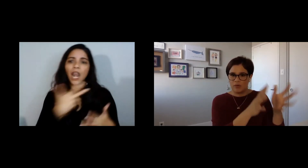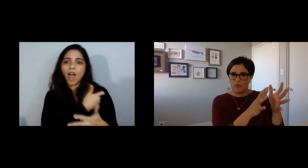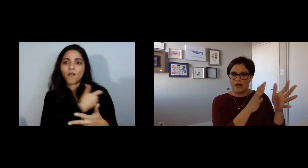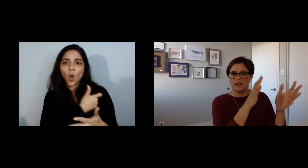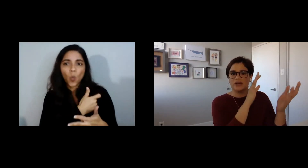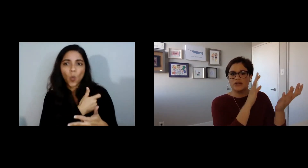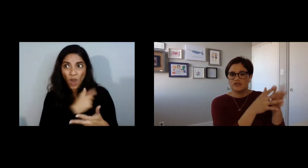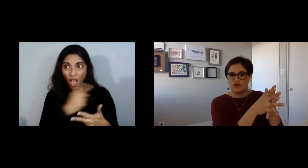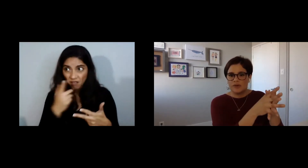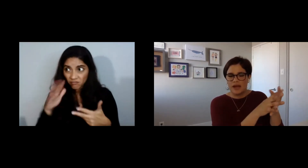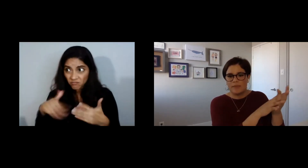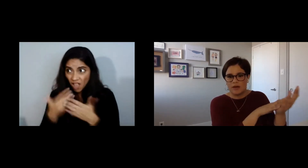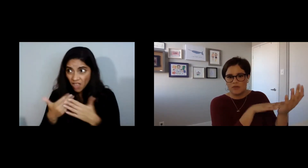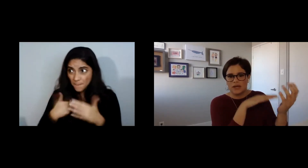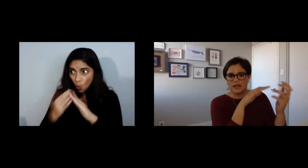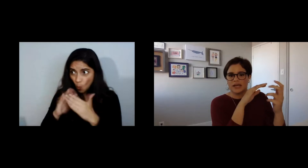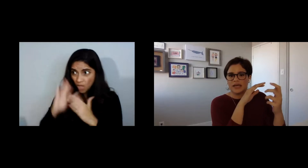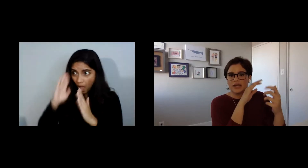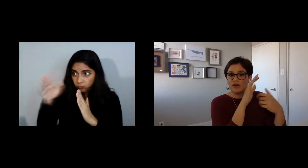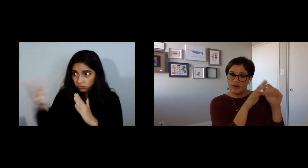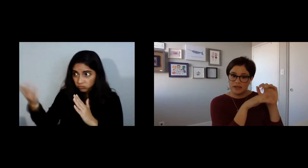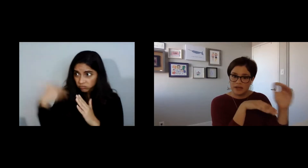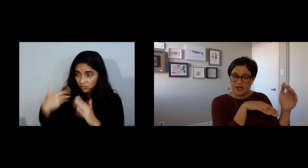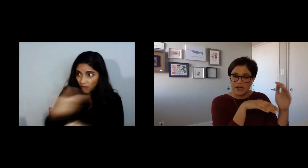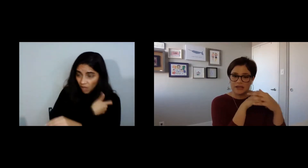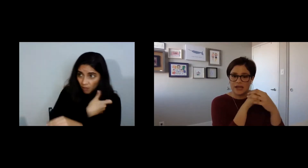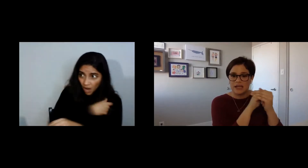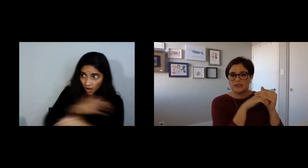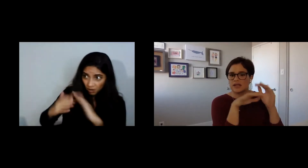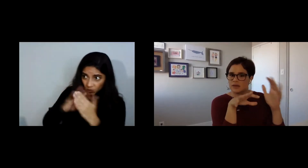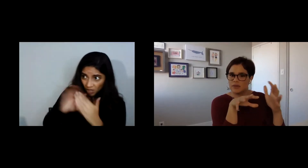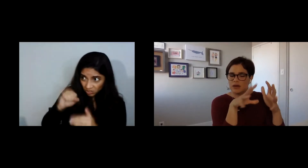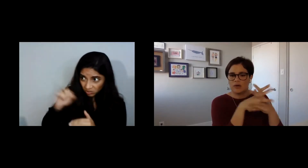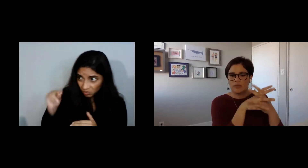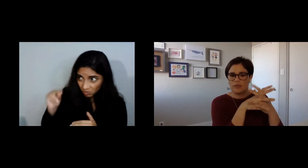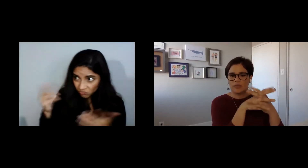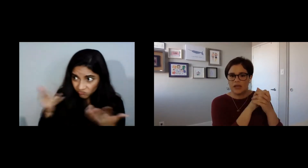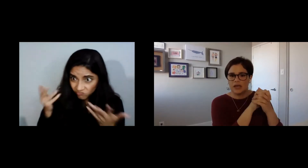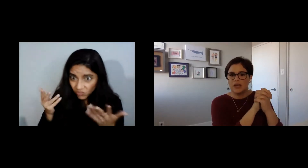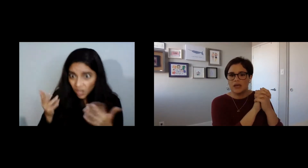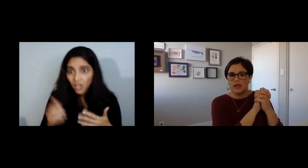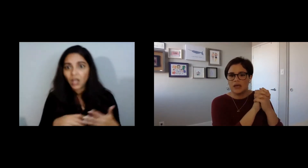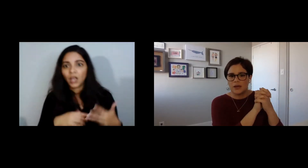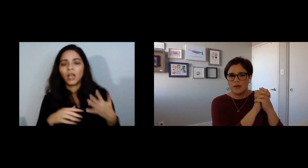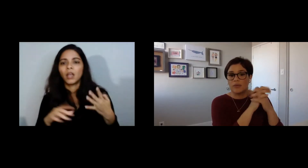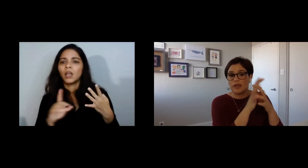que te preocupa sobre las vacunas que no está en esta lista también lo puedes